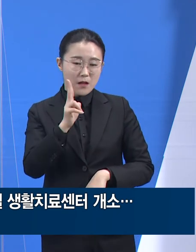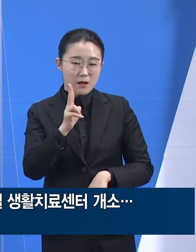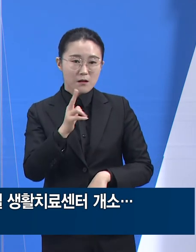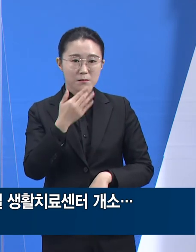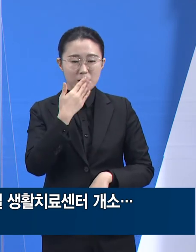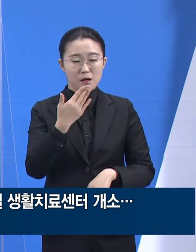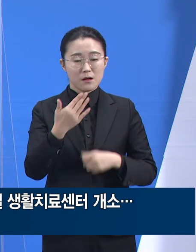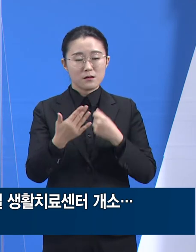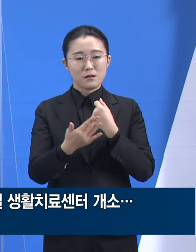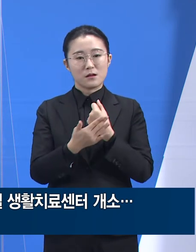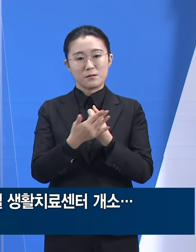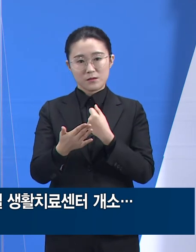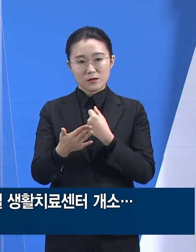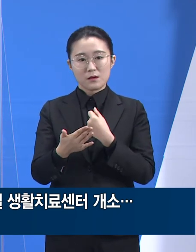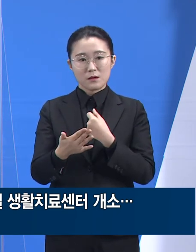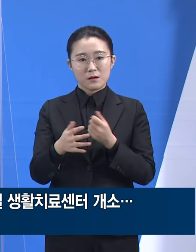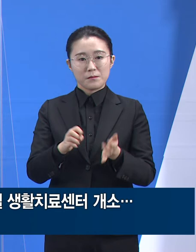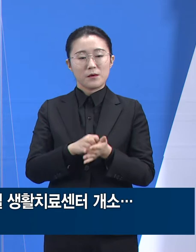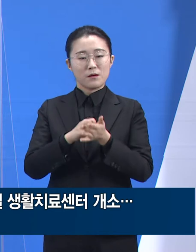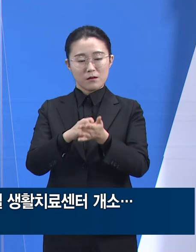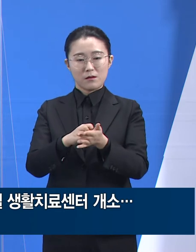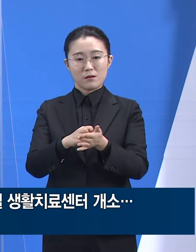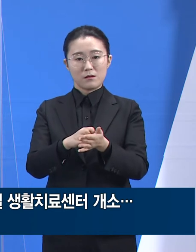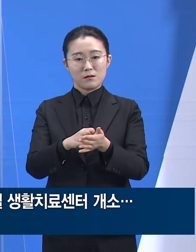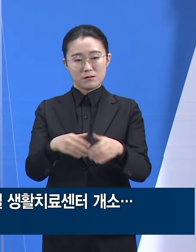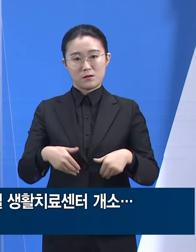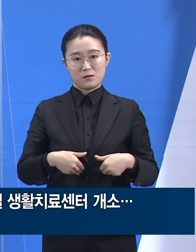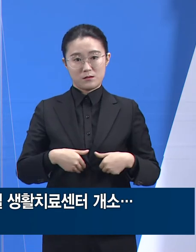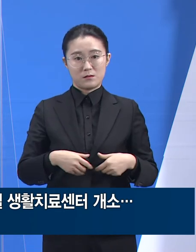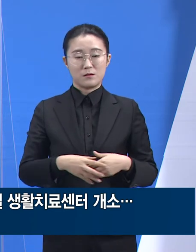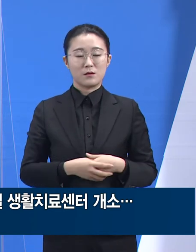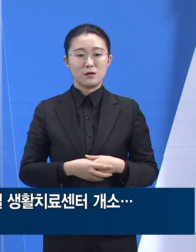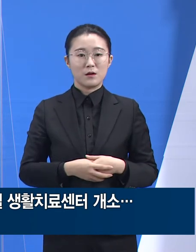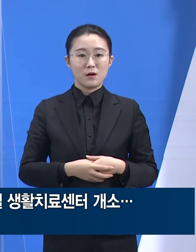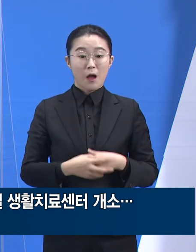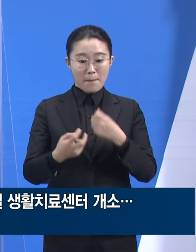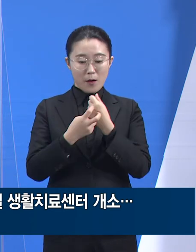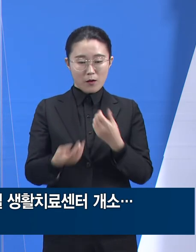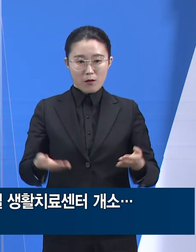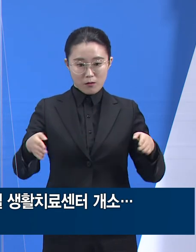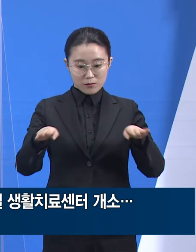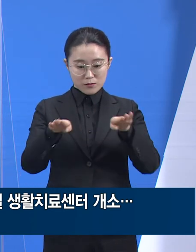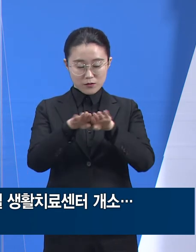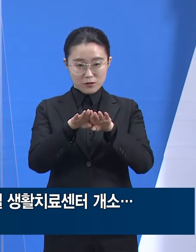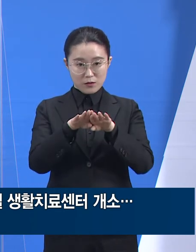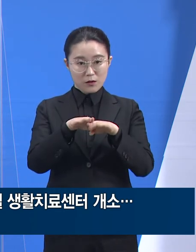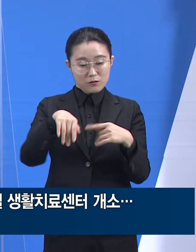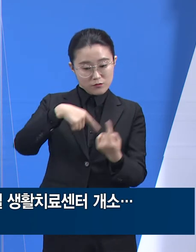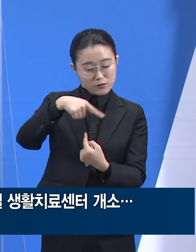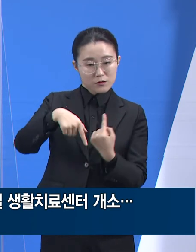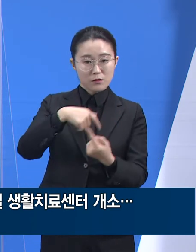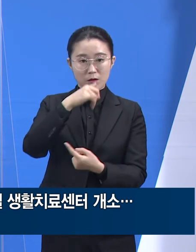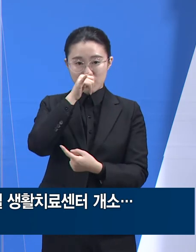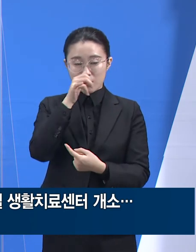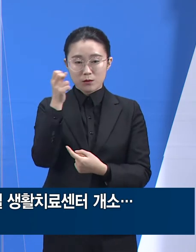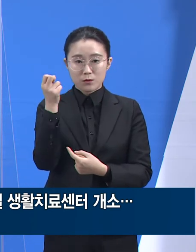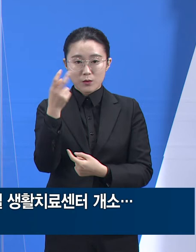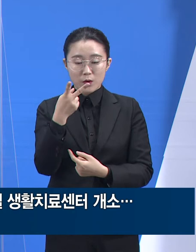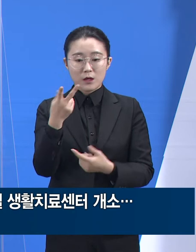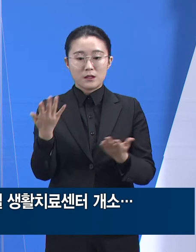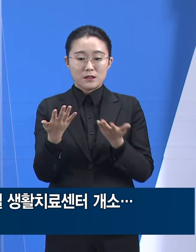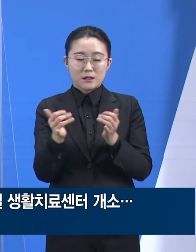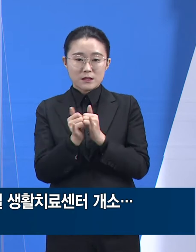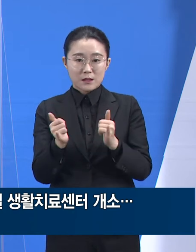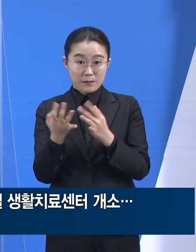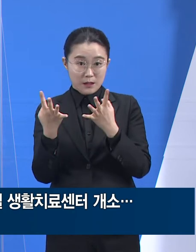경기도형 특별생활치료센터는 병원 건물에서 운영되고 또 투입하는 의료인 숫자가 많아서 관찰하는 기간